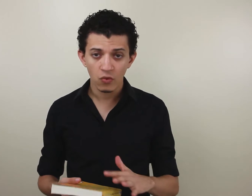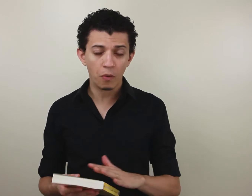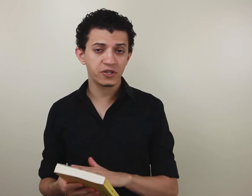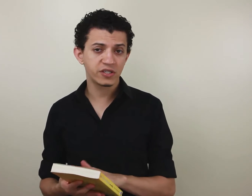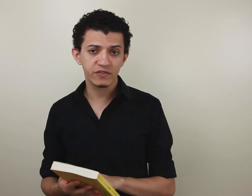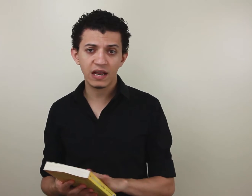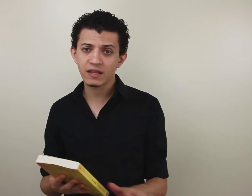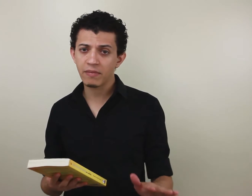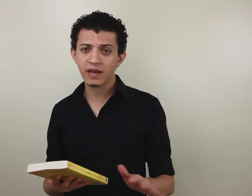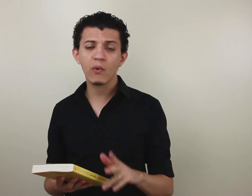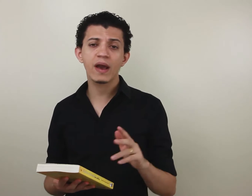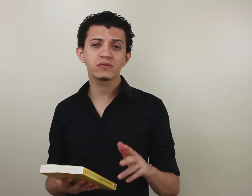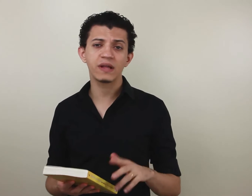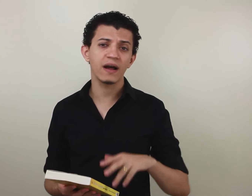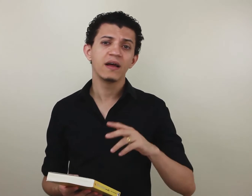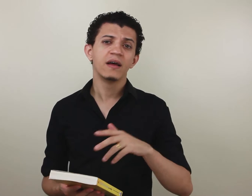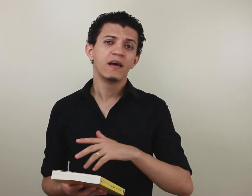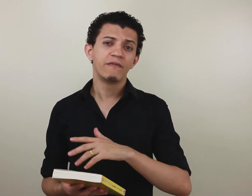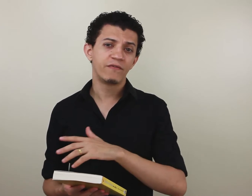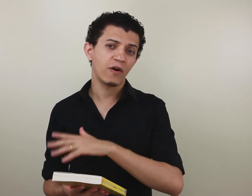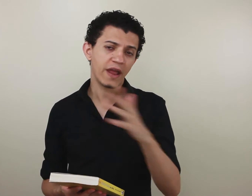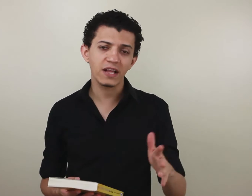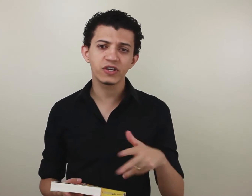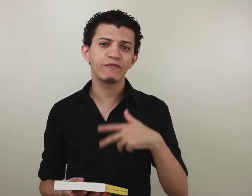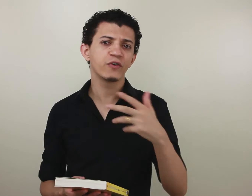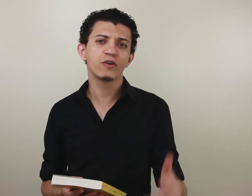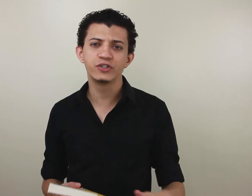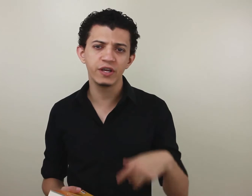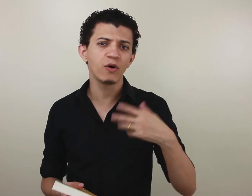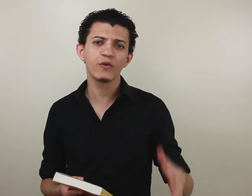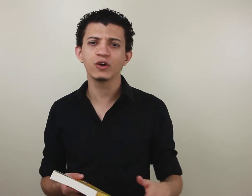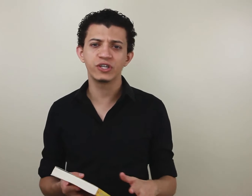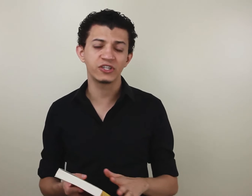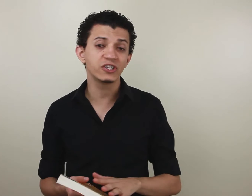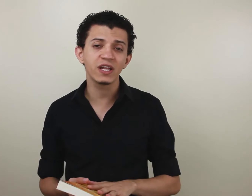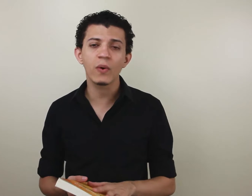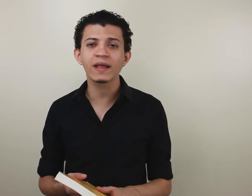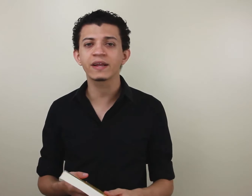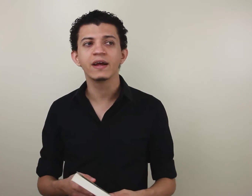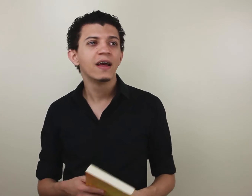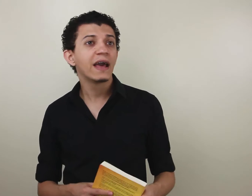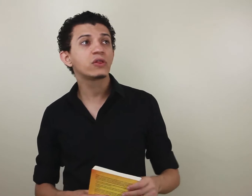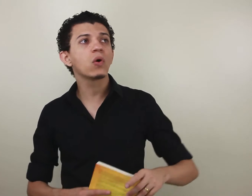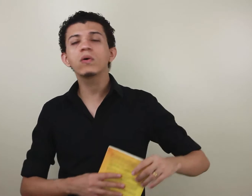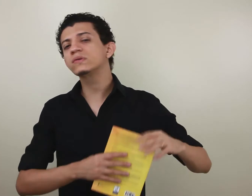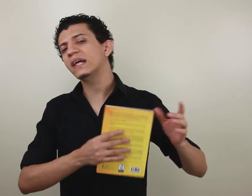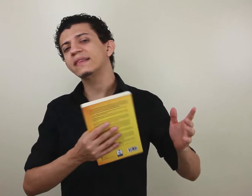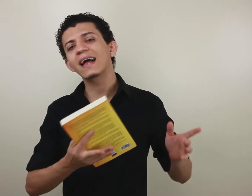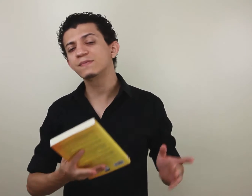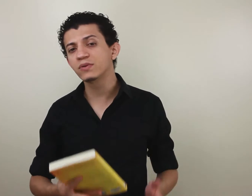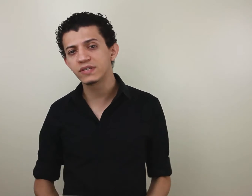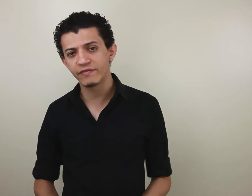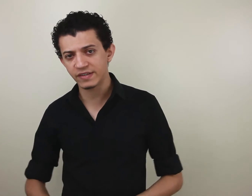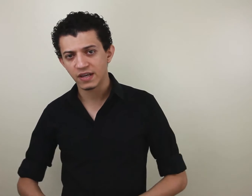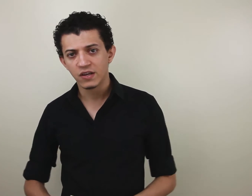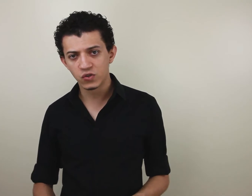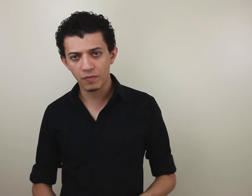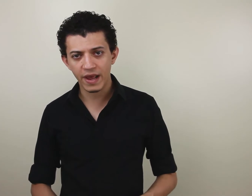O objetivo dele também não é estudar fonética e fonologia e morfologia. gente não entra em todos os detalhes possíveis sobre